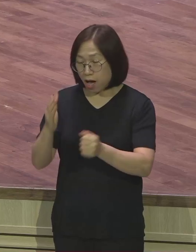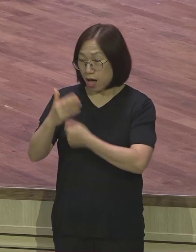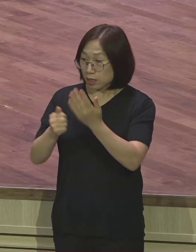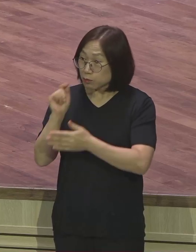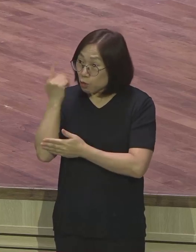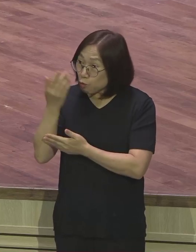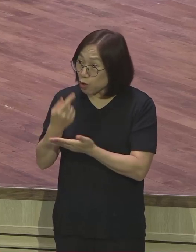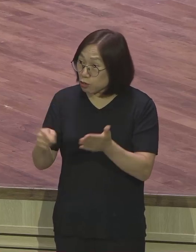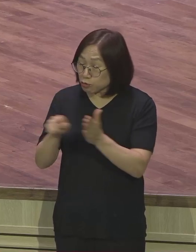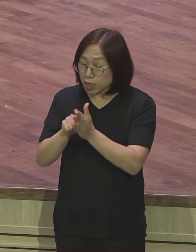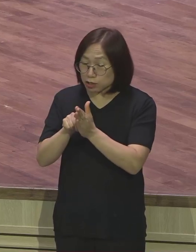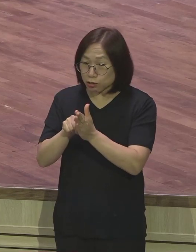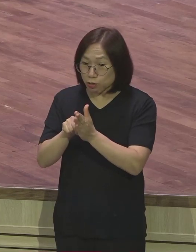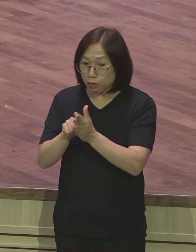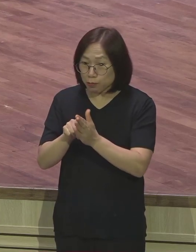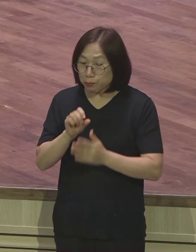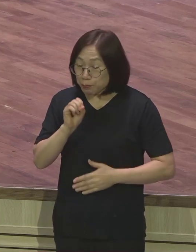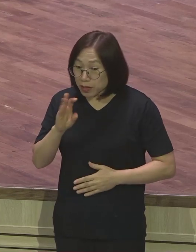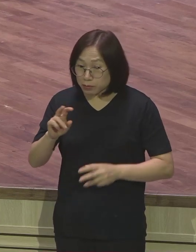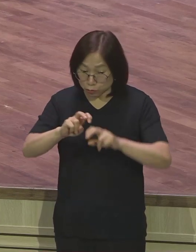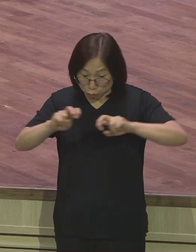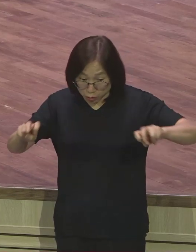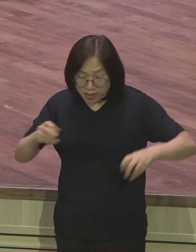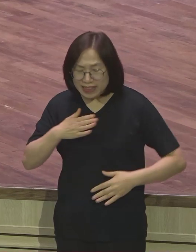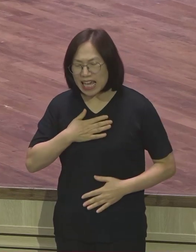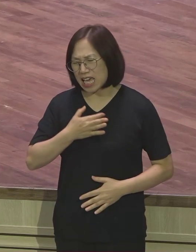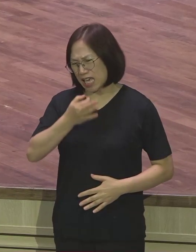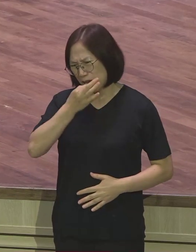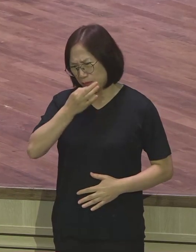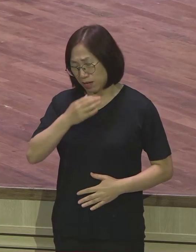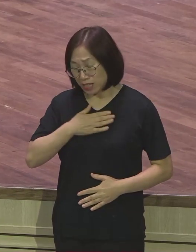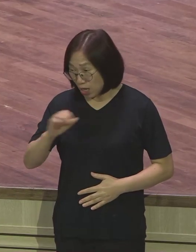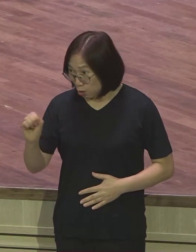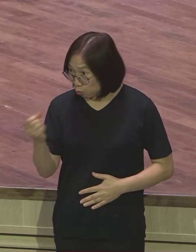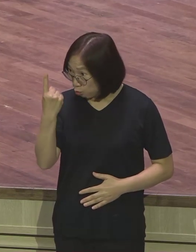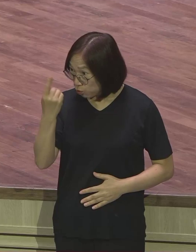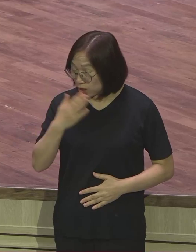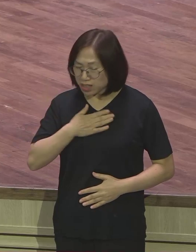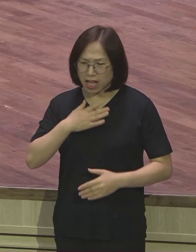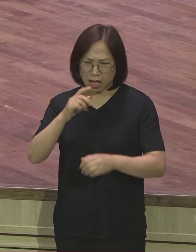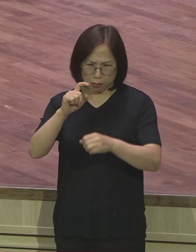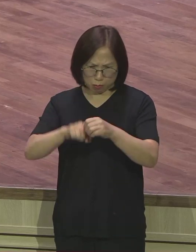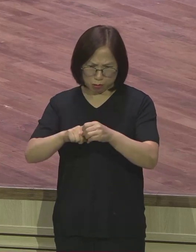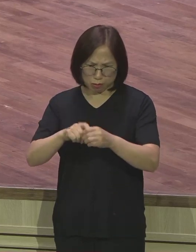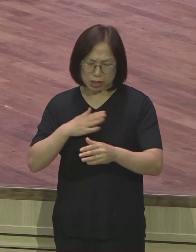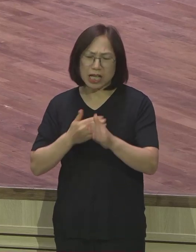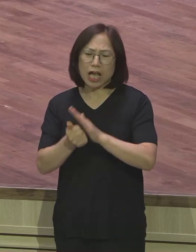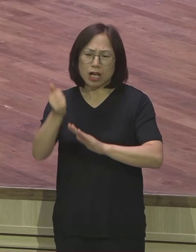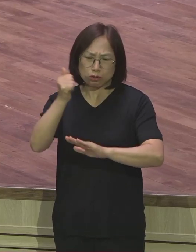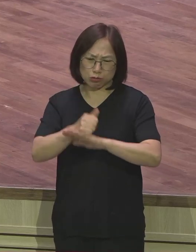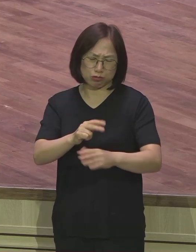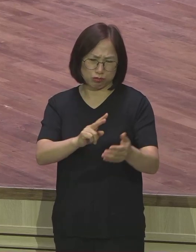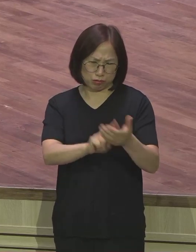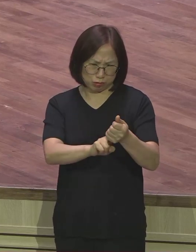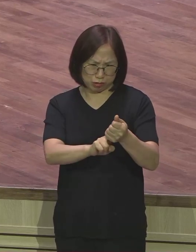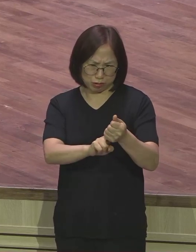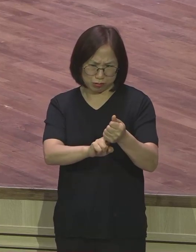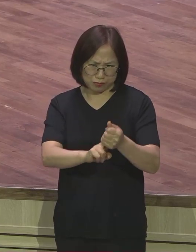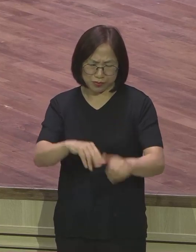실제 그 속에는요. 내 야망 내 동기 내 목적 내 성공 이러한 잘못된 기도 제목의